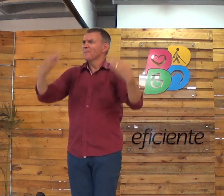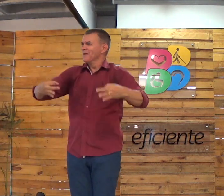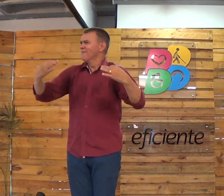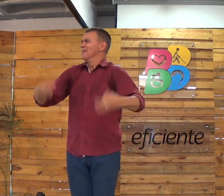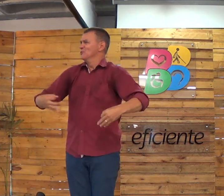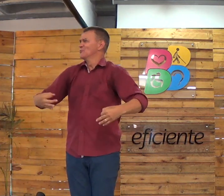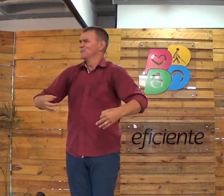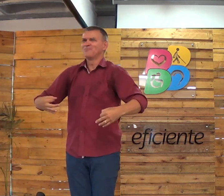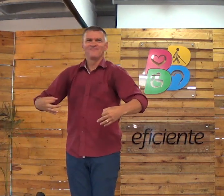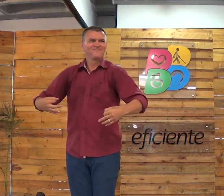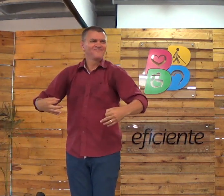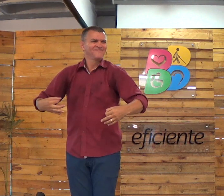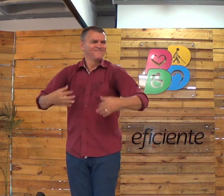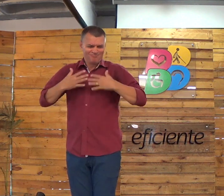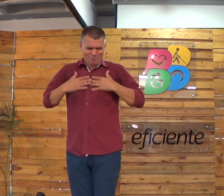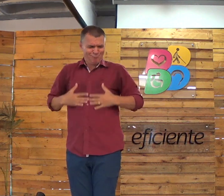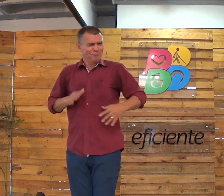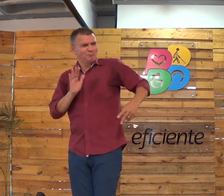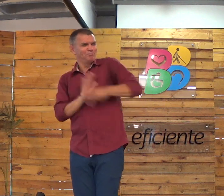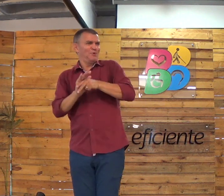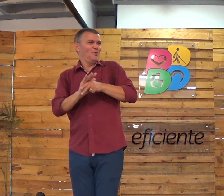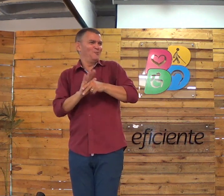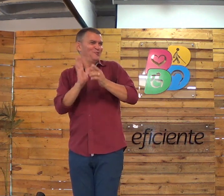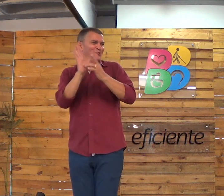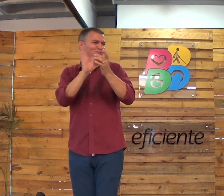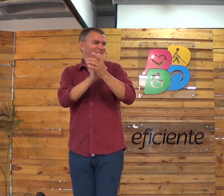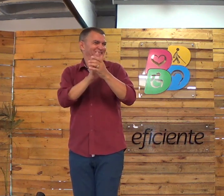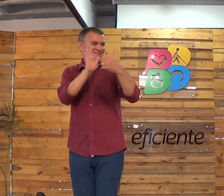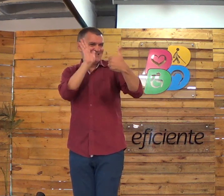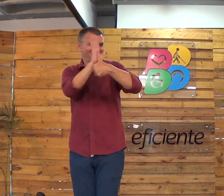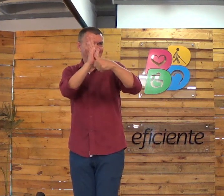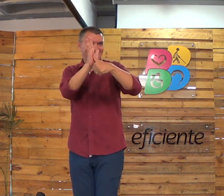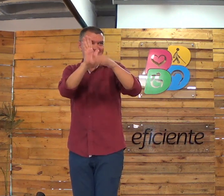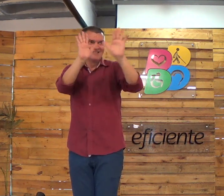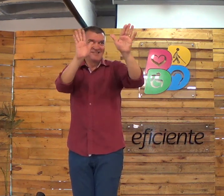Significa pessoas plenas. Pessoas de Jesus.